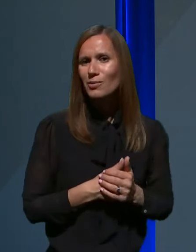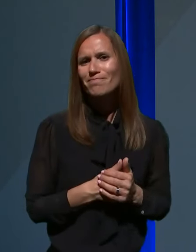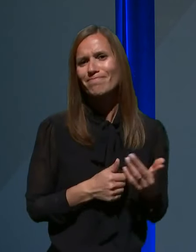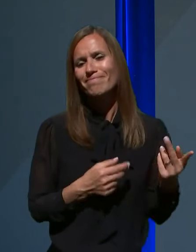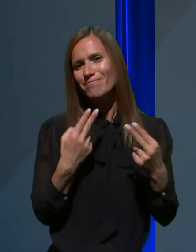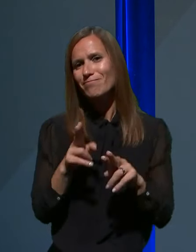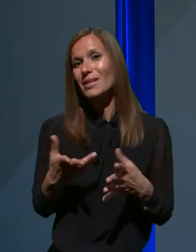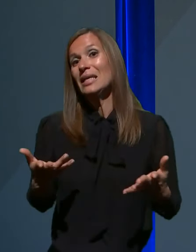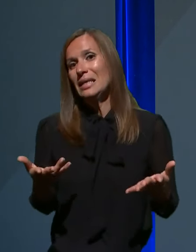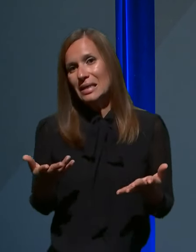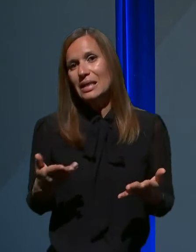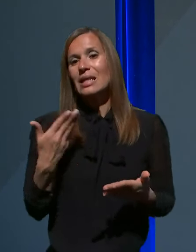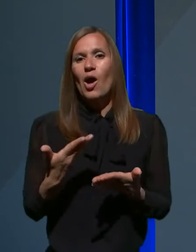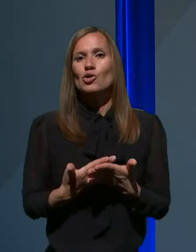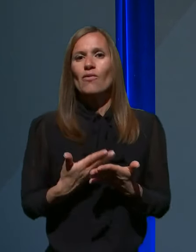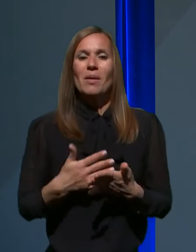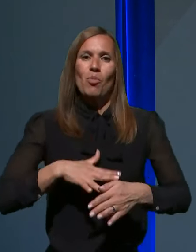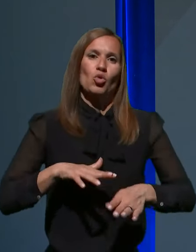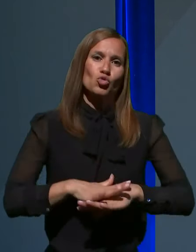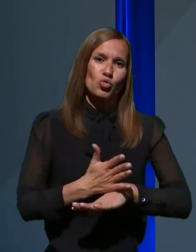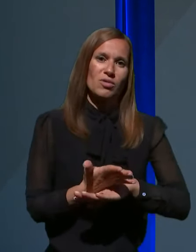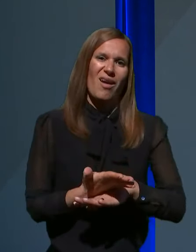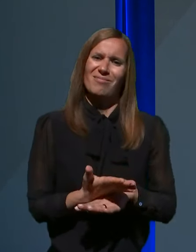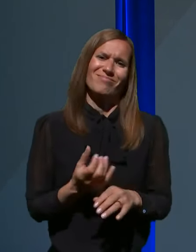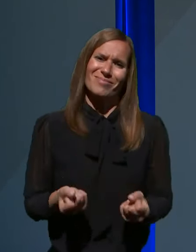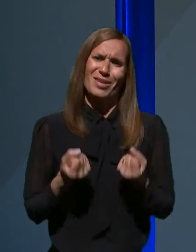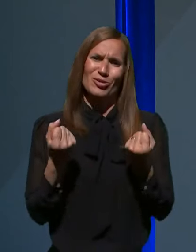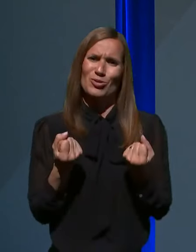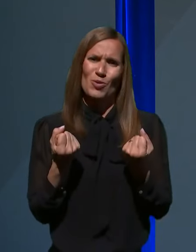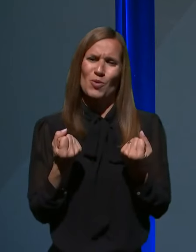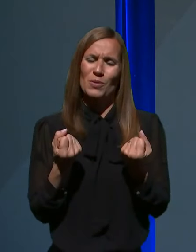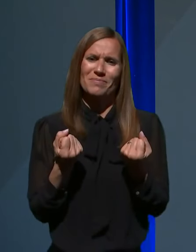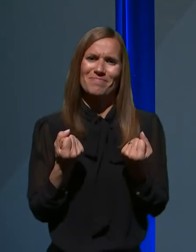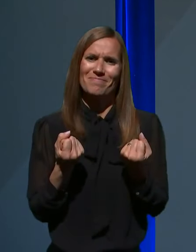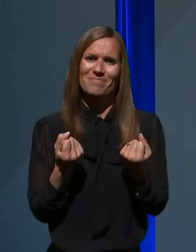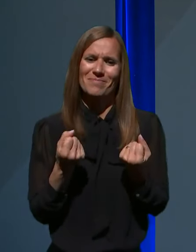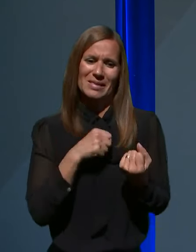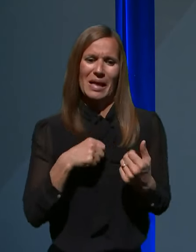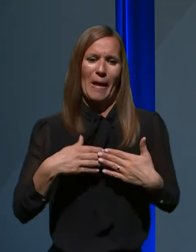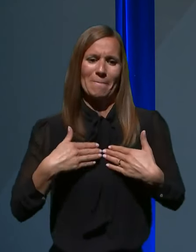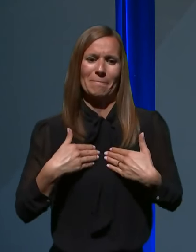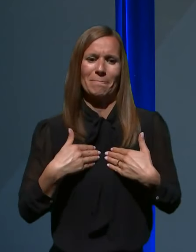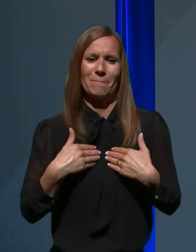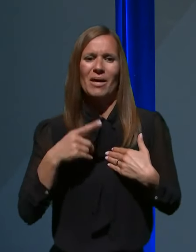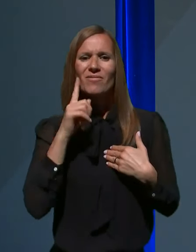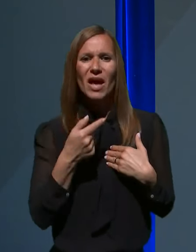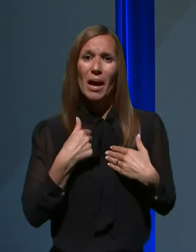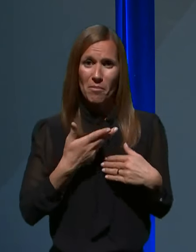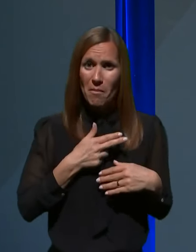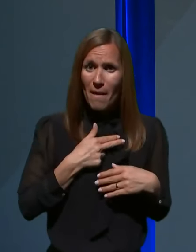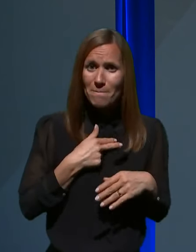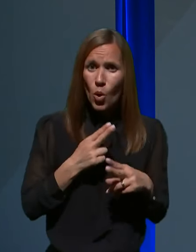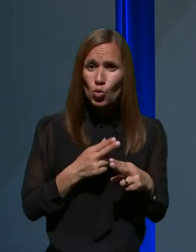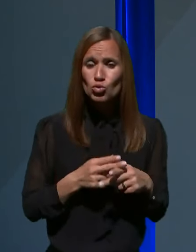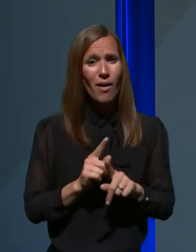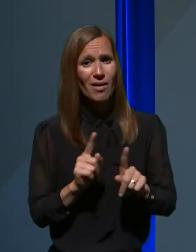zdaj na osnovi samega počutja verjetno težko nekdo sam pri sebi ve, ali je okužen z koronavirusom, ali